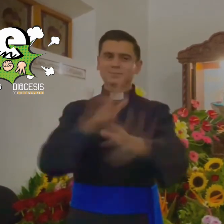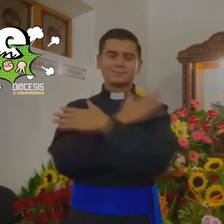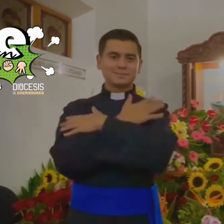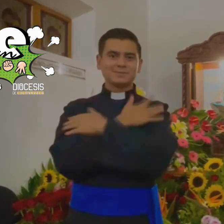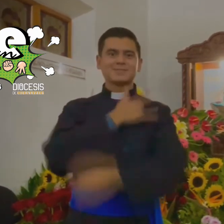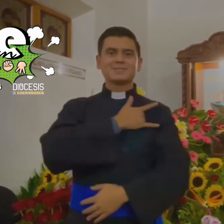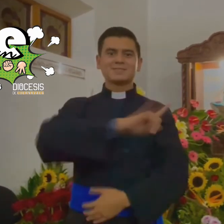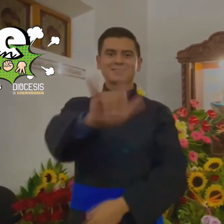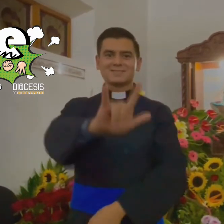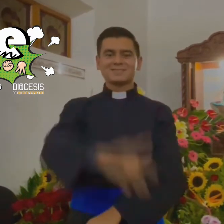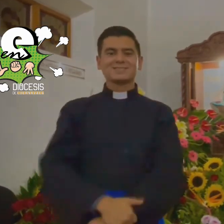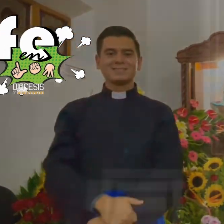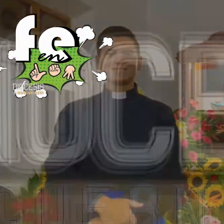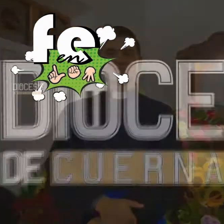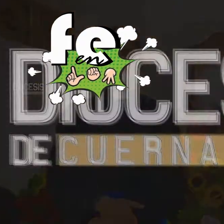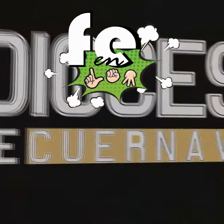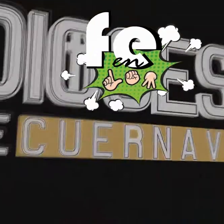deseo que Dios les bendiga. Les mando un abrazo.